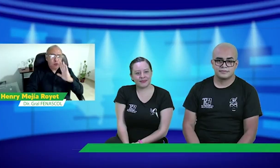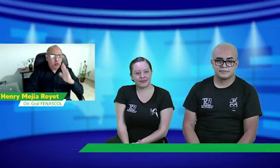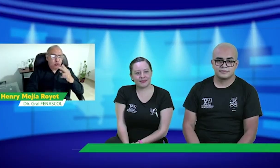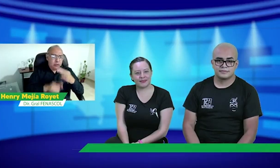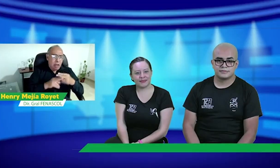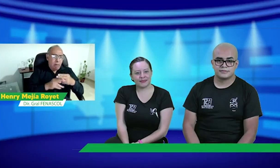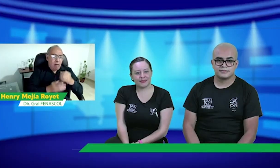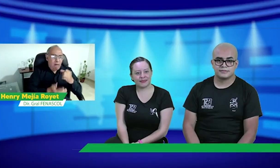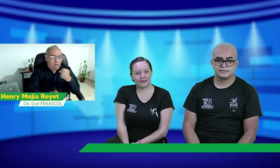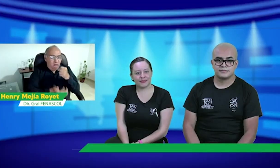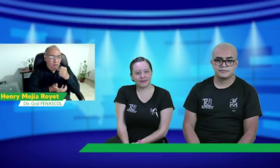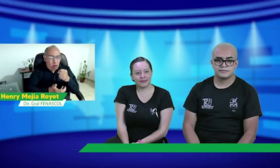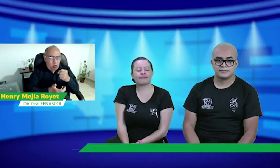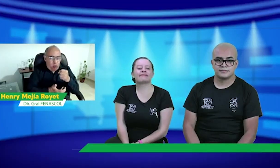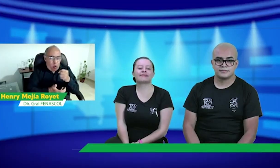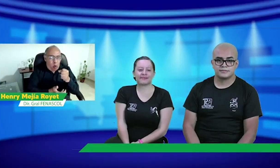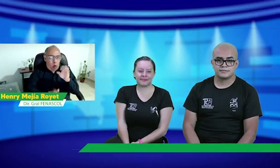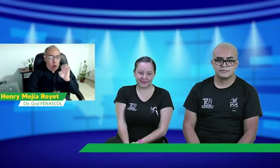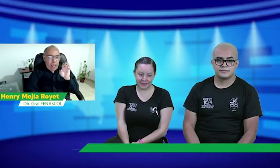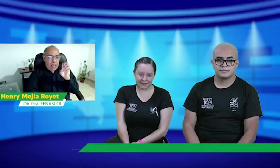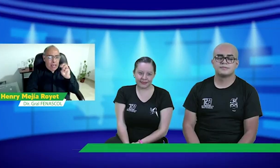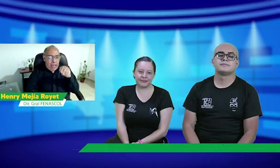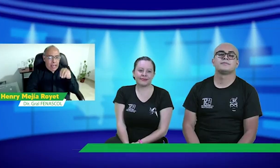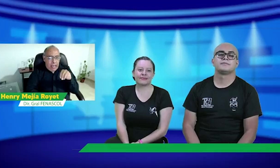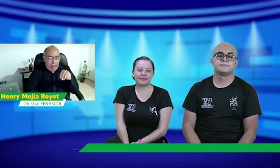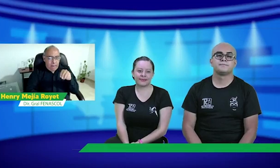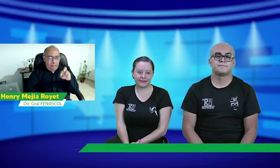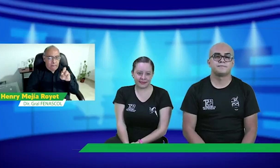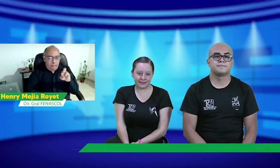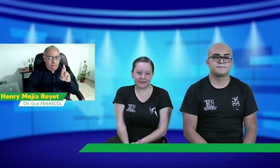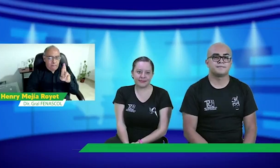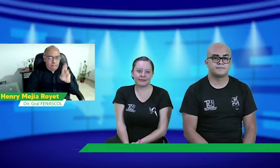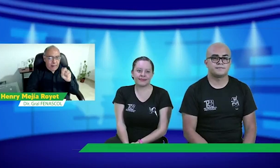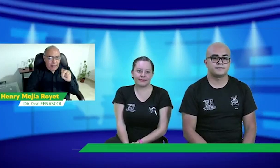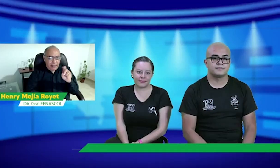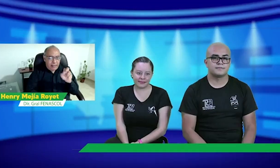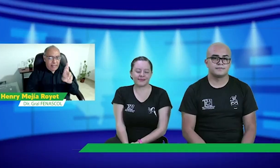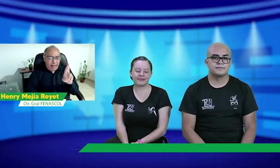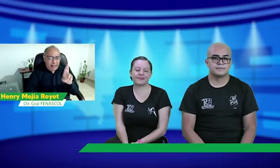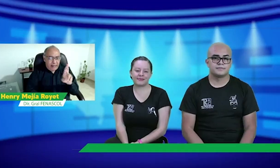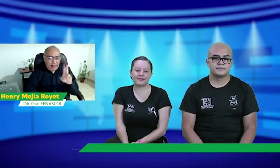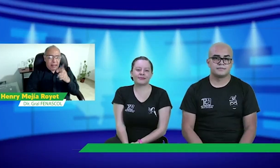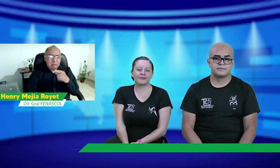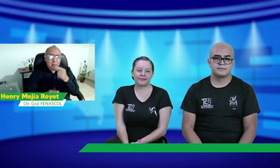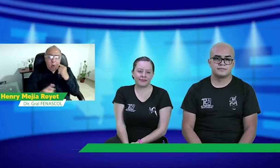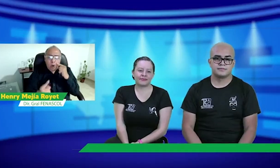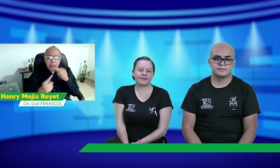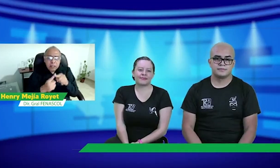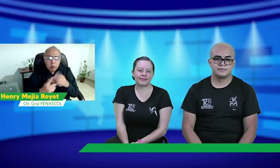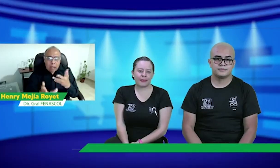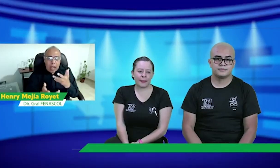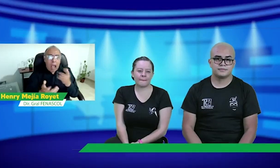por parte de programas de gobierno, como, por ejemplo, el del Fondo Emprender, para